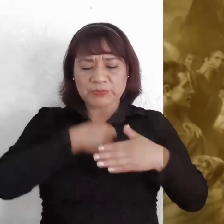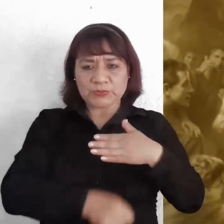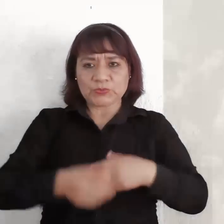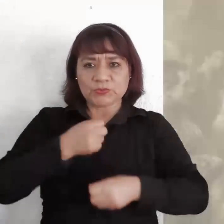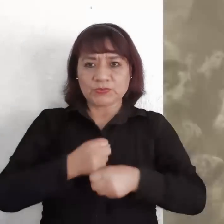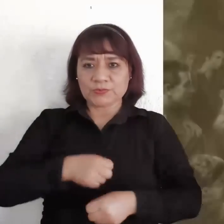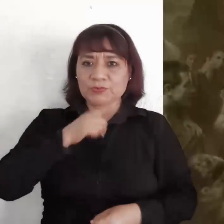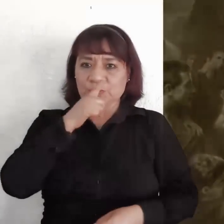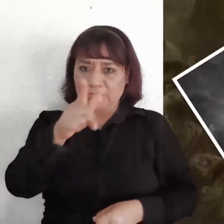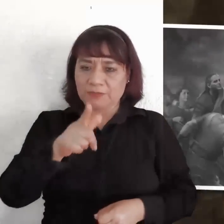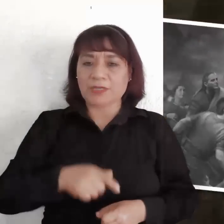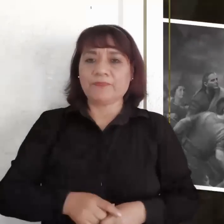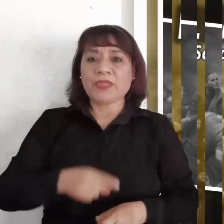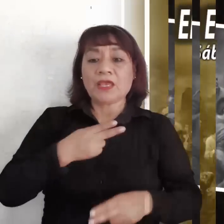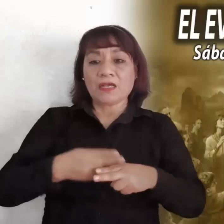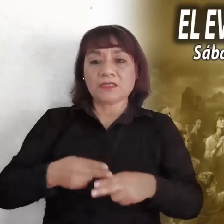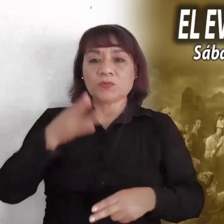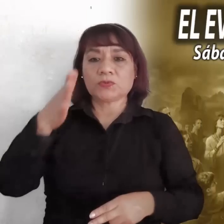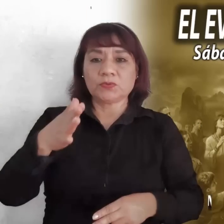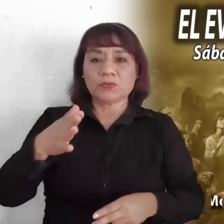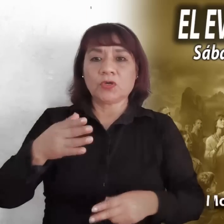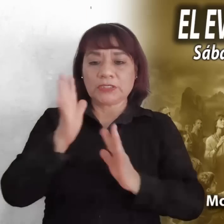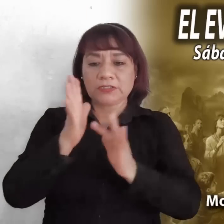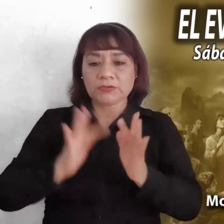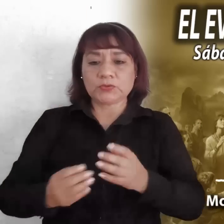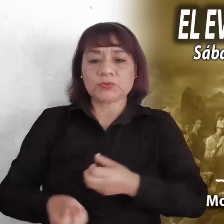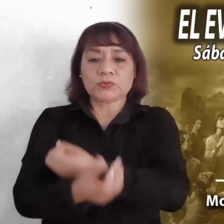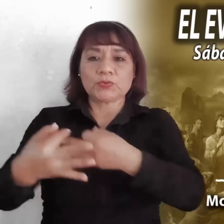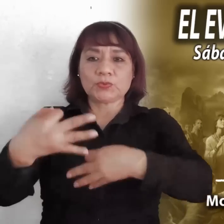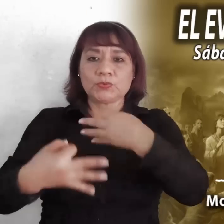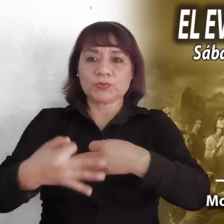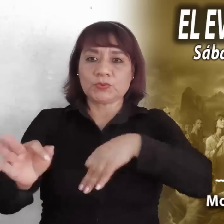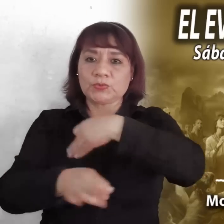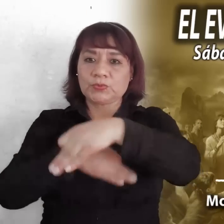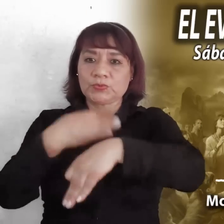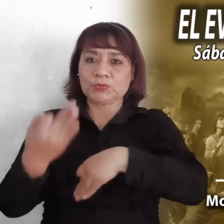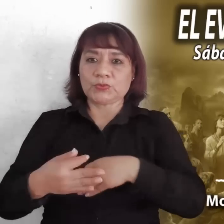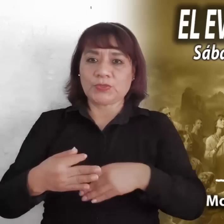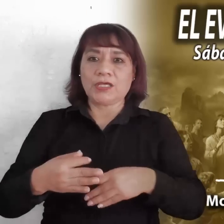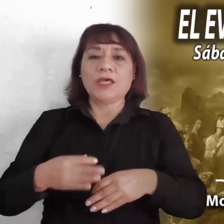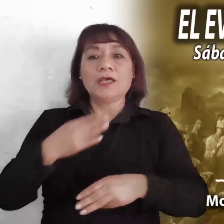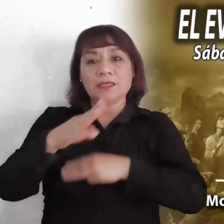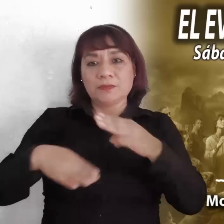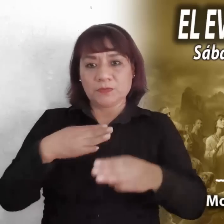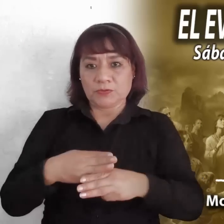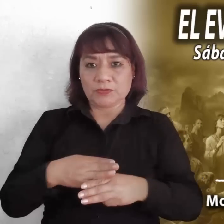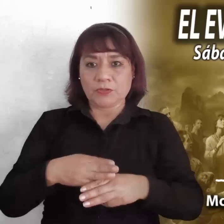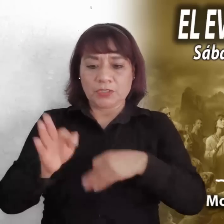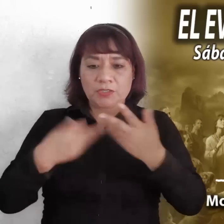triunfar la justicia sobre la tierra, y en él pondrán todas las naciones su esperanza.